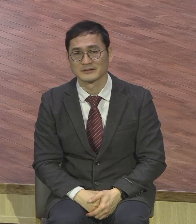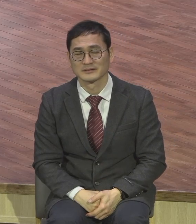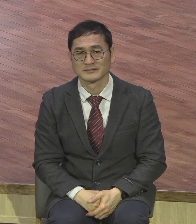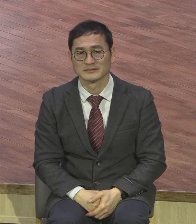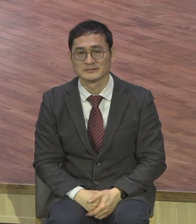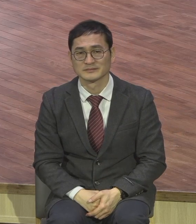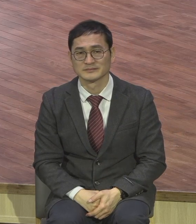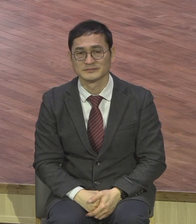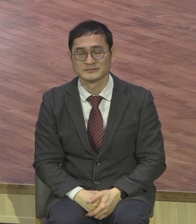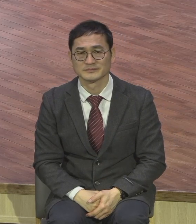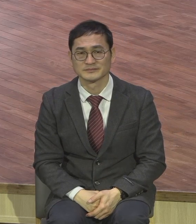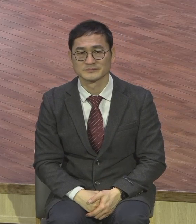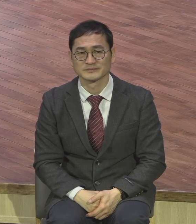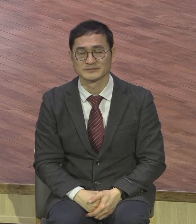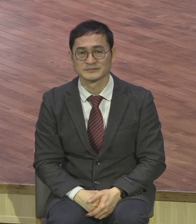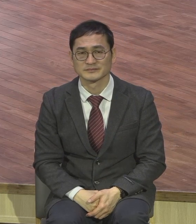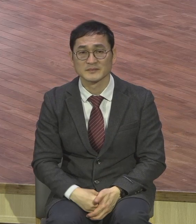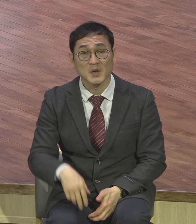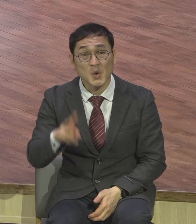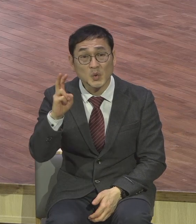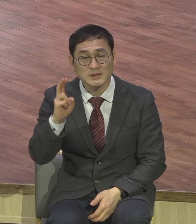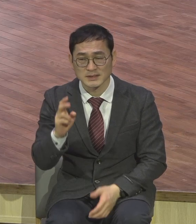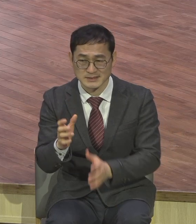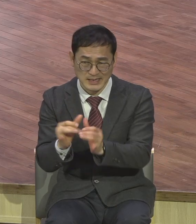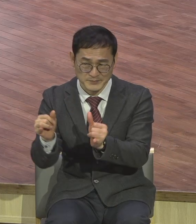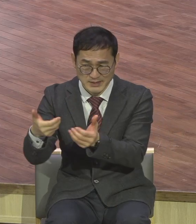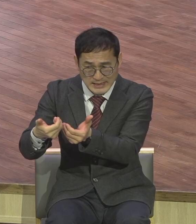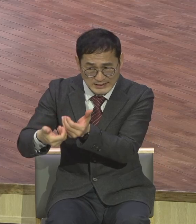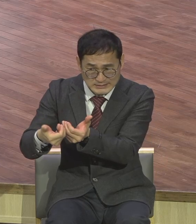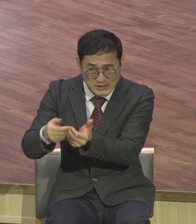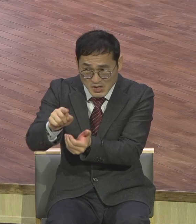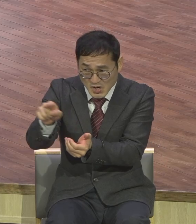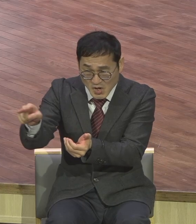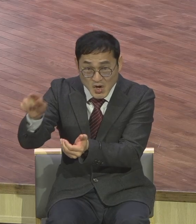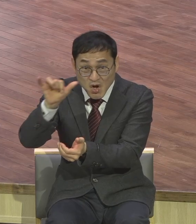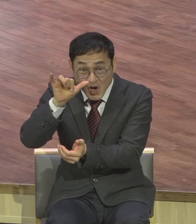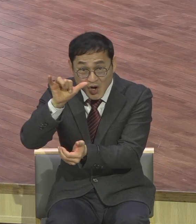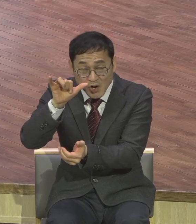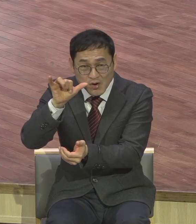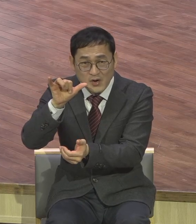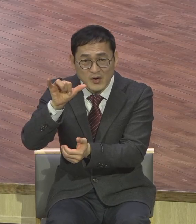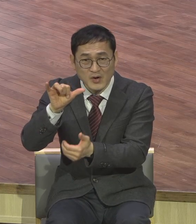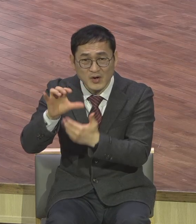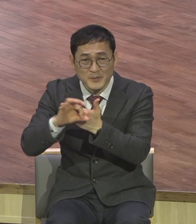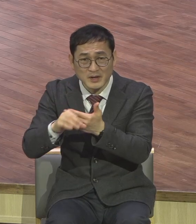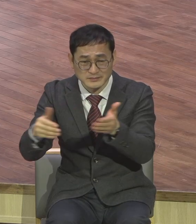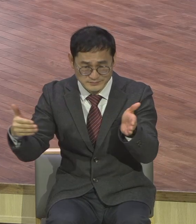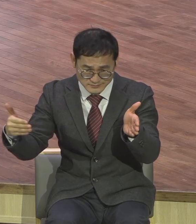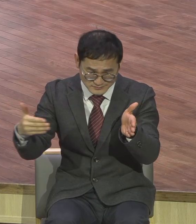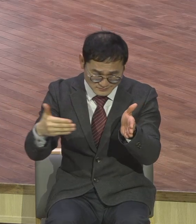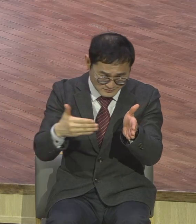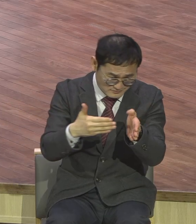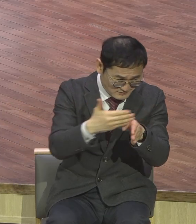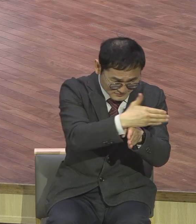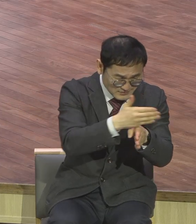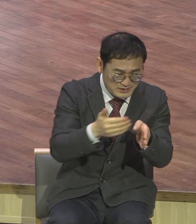속에서 조금이라도 불편한 그러한 것들이 있었다고 하면 다 해결하시고 다 여러분